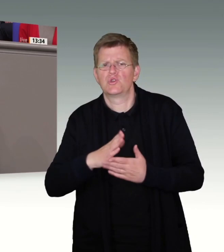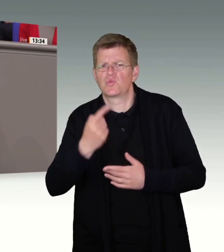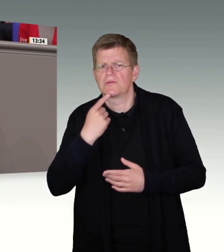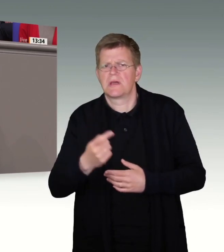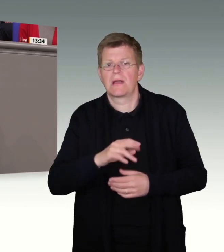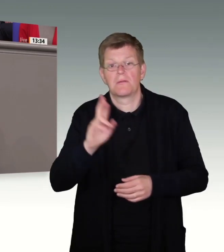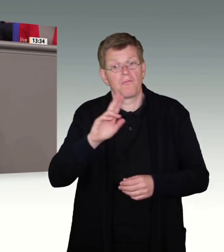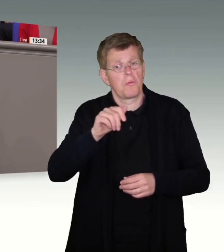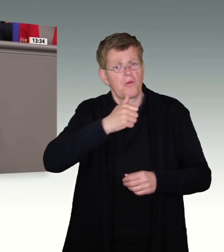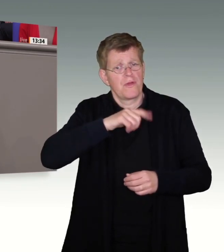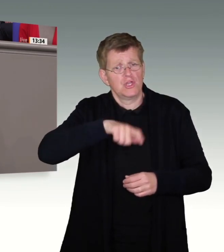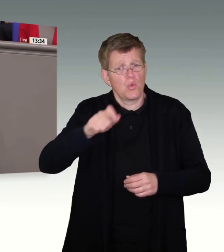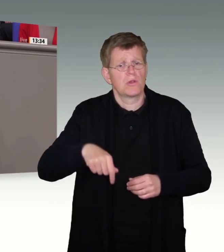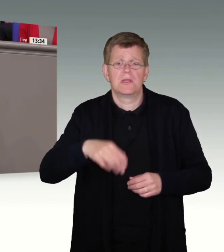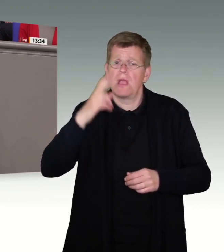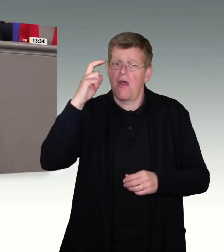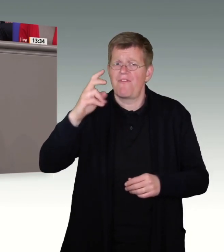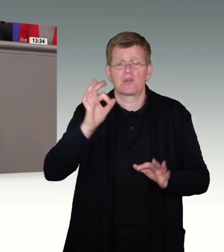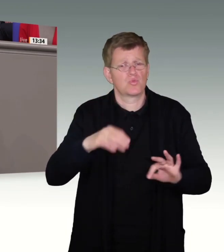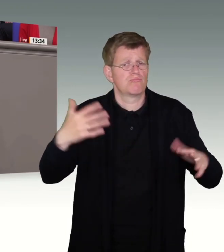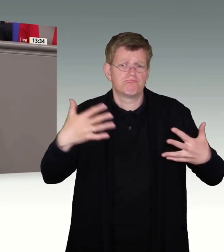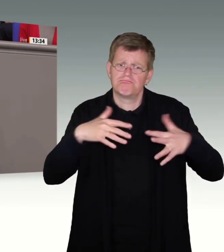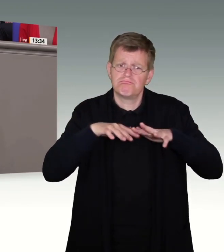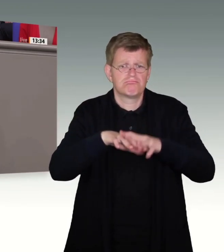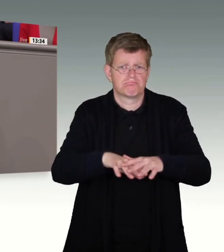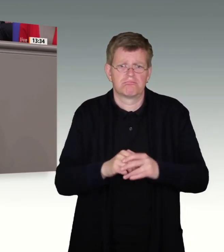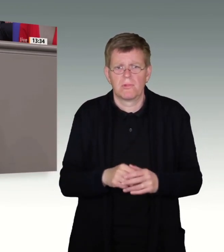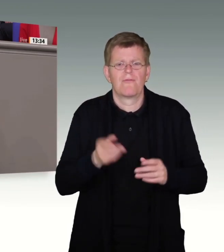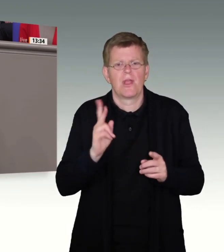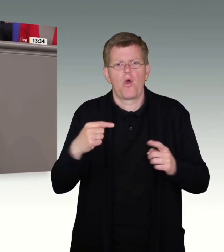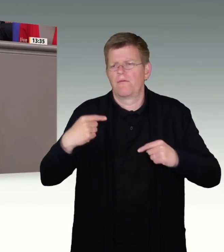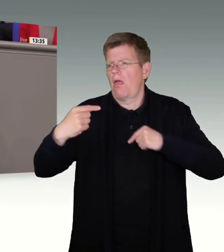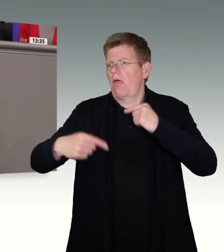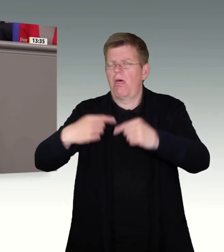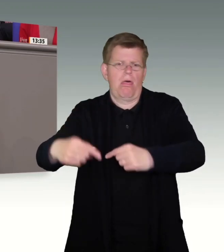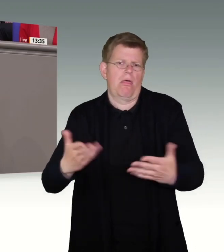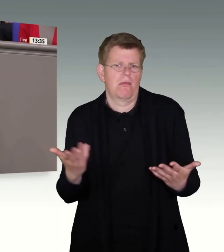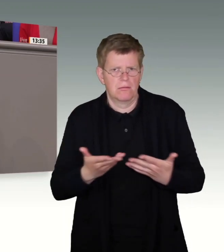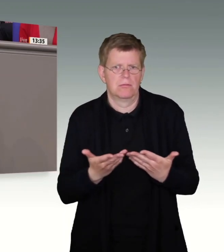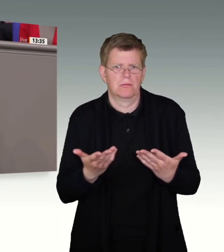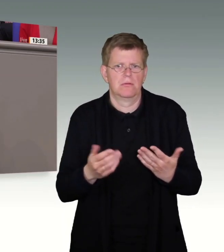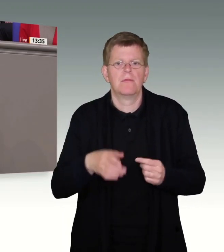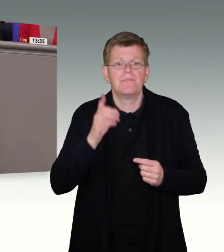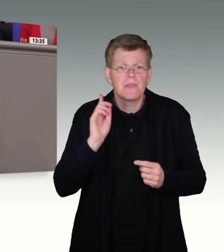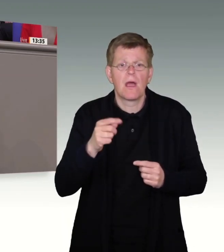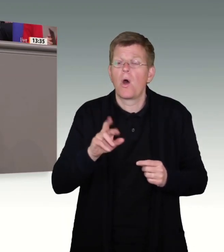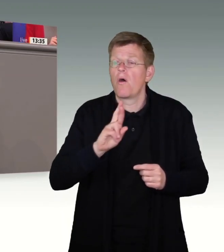integrierte Jugendliche und Erwachsene sind wegen hoher Hürden ins Leere gelaufen. Selbiges gilt für die Regelungen, die Geflüchteten in Arbeit